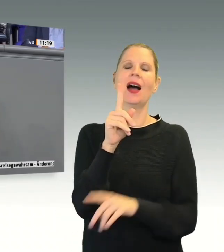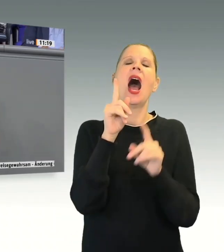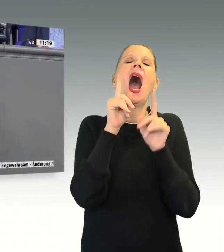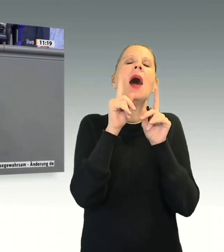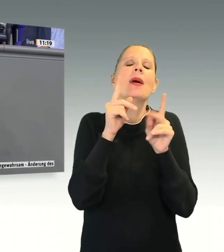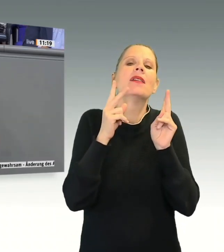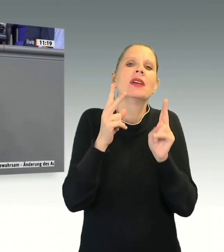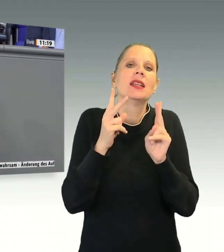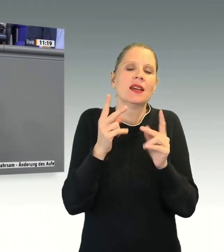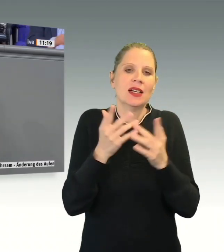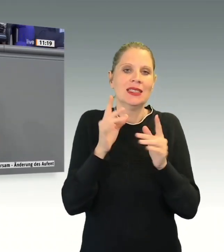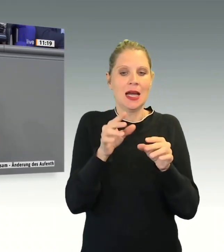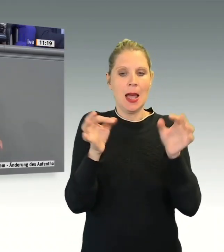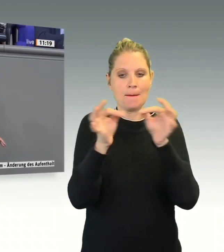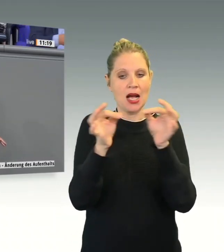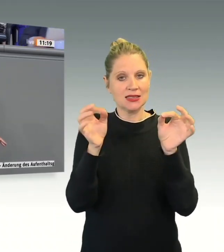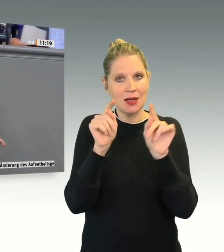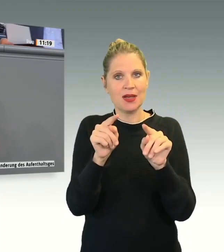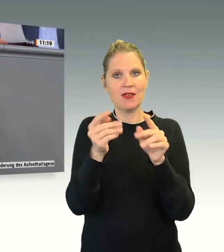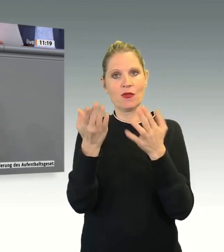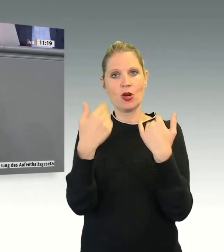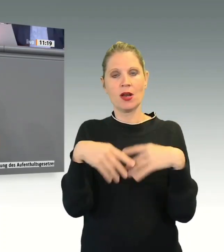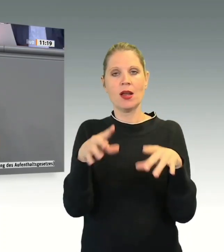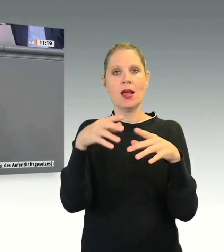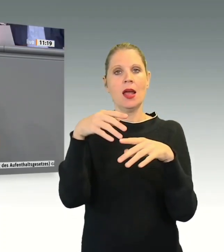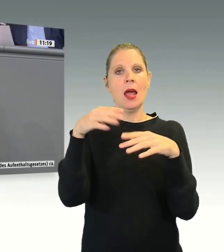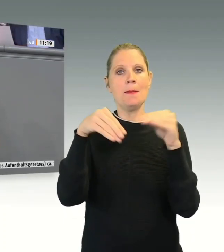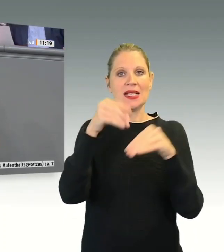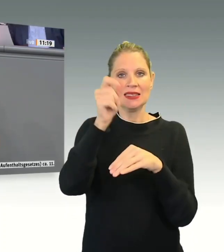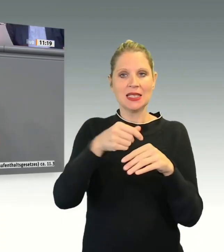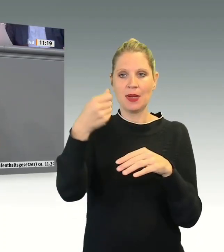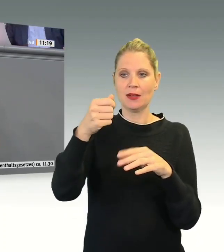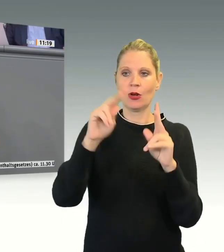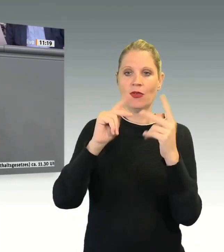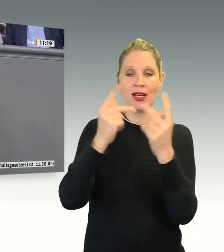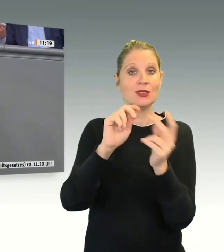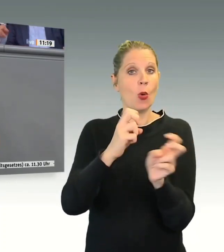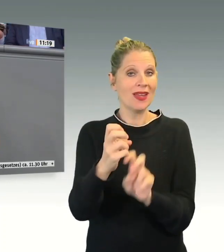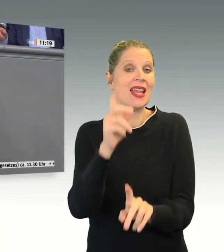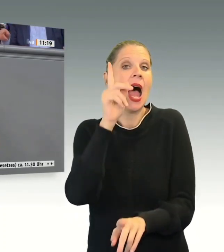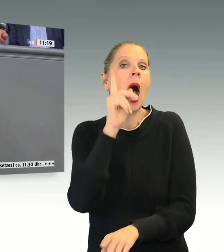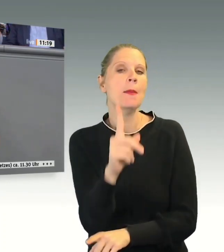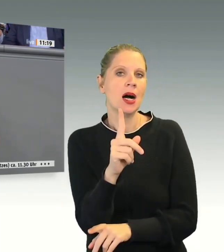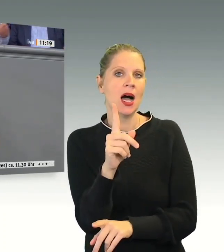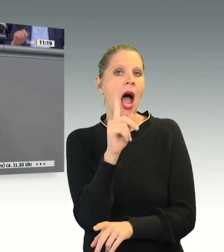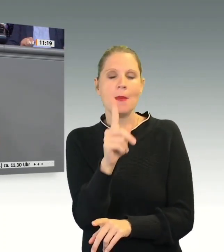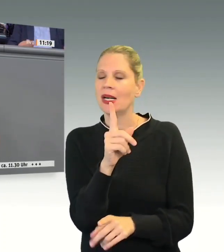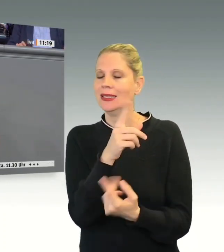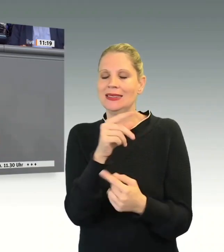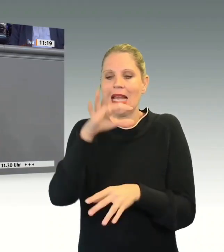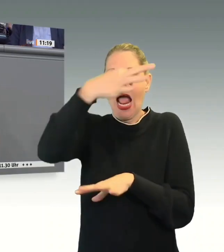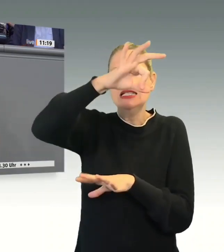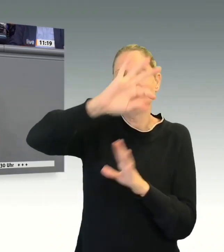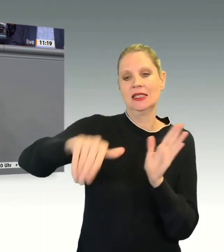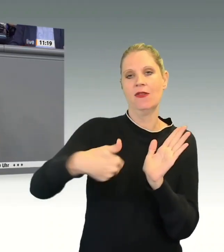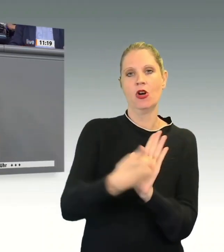diese Maßnahme der Ministerpräsidentenkonferenz umzusetzen. Aber, liebe Kolleginnen und Kollegen, das war doch nicht der einzige Vorschlag. Und das